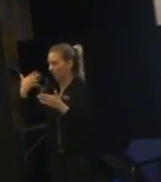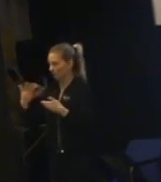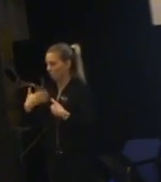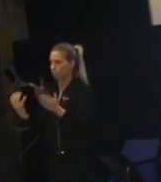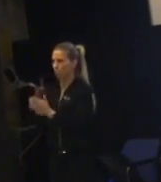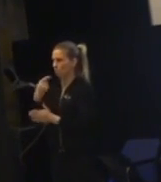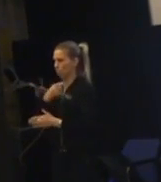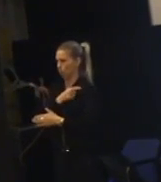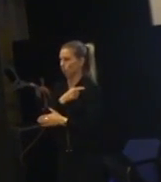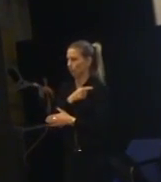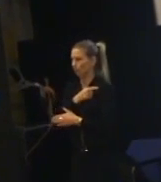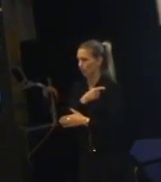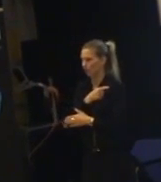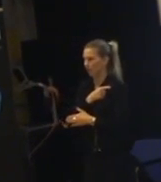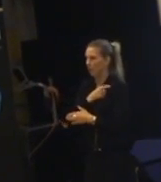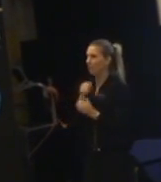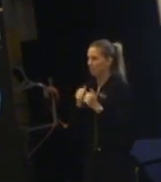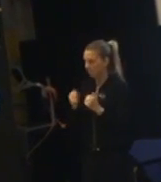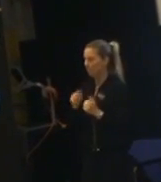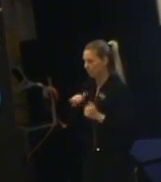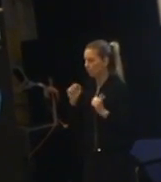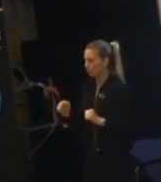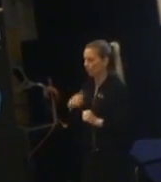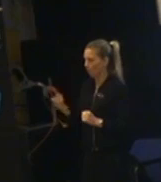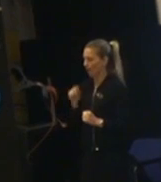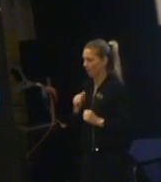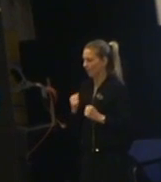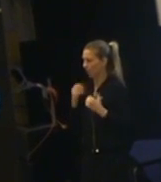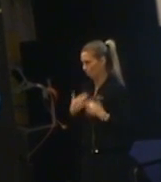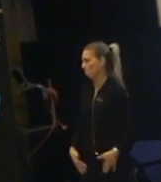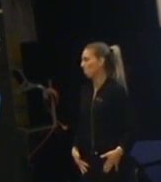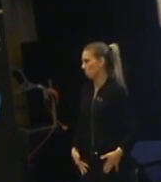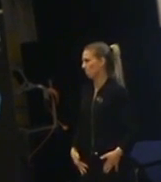kroppen. Men den behöver föranvända sin kropp. Vi behöver tänka till över det.